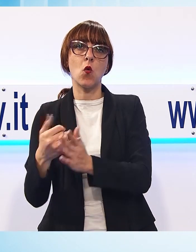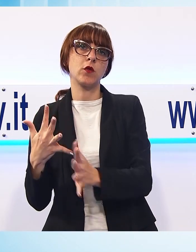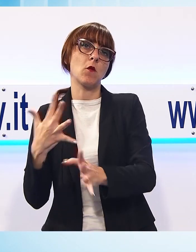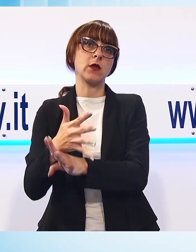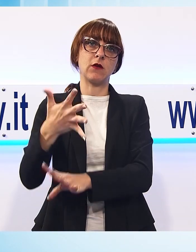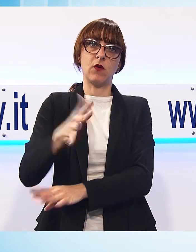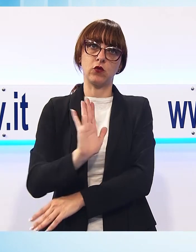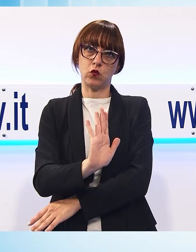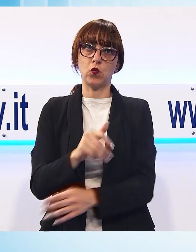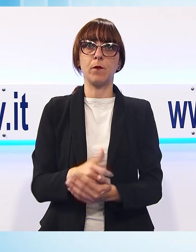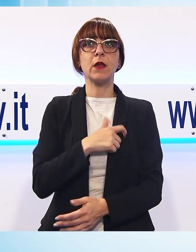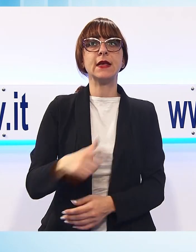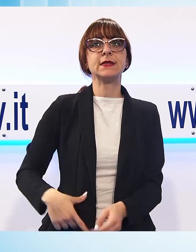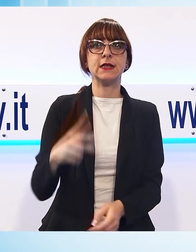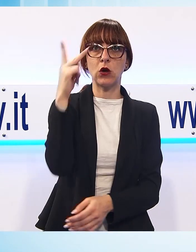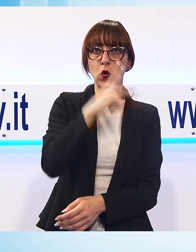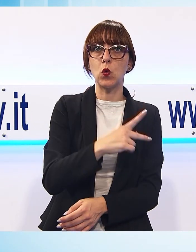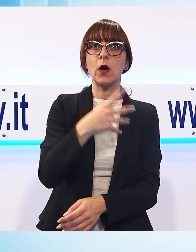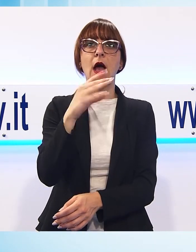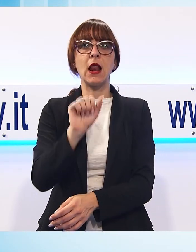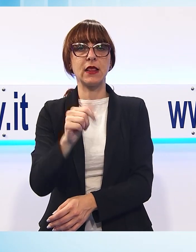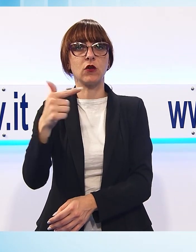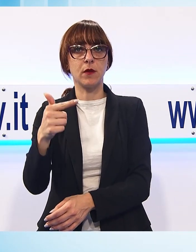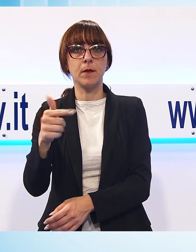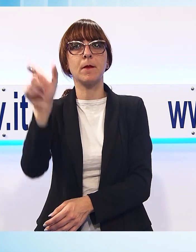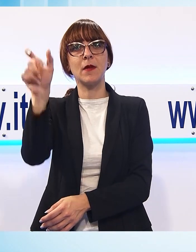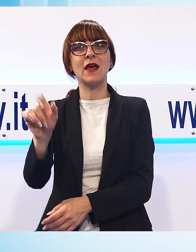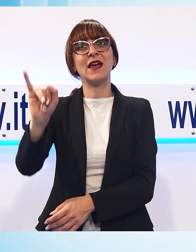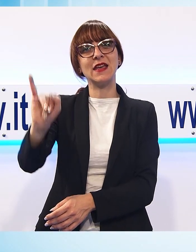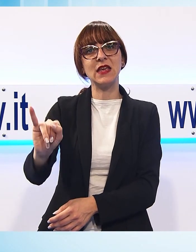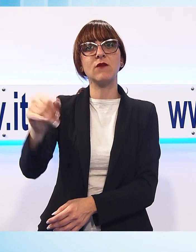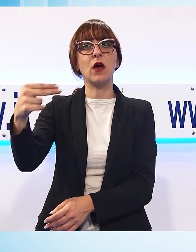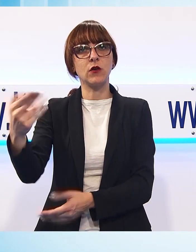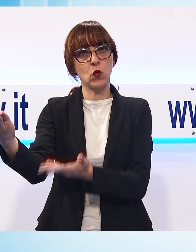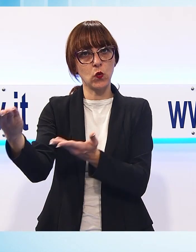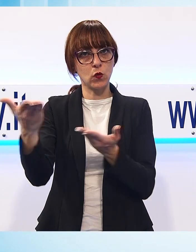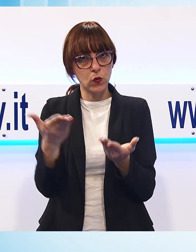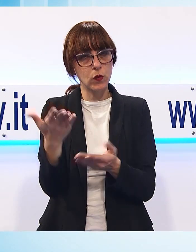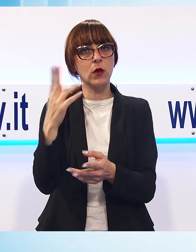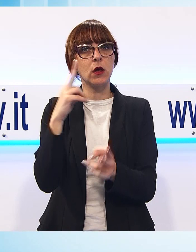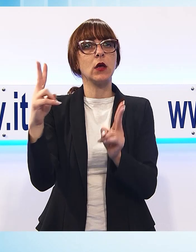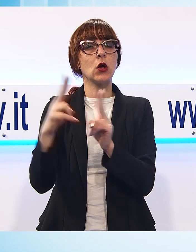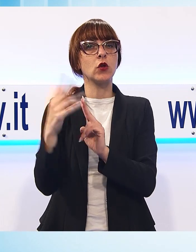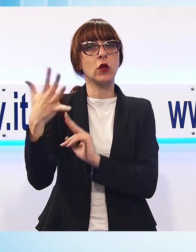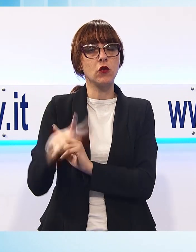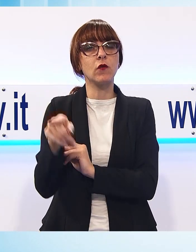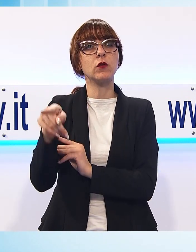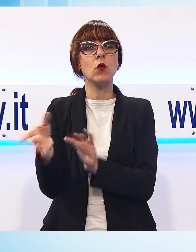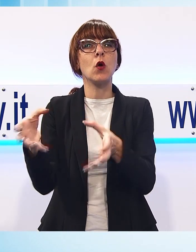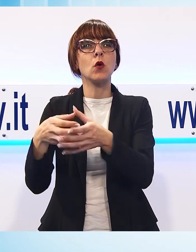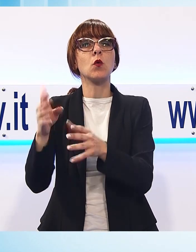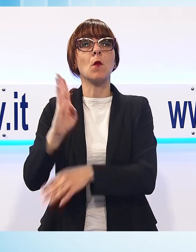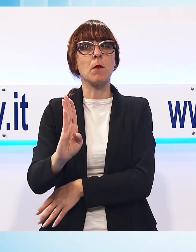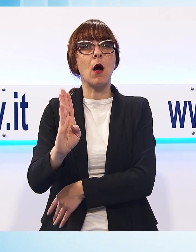Tambellini, ha ricevuto martedì il veterano Ivan Houston della 92esima divisione Buffalo che liberò